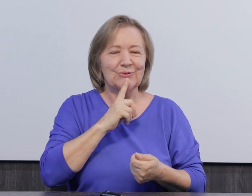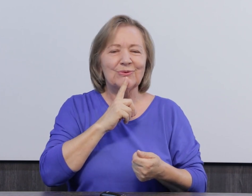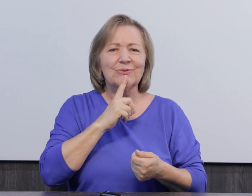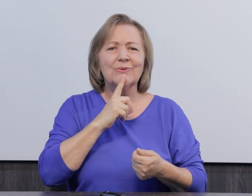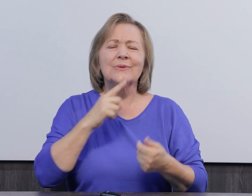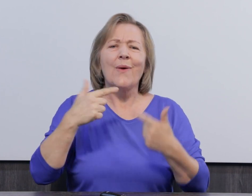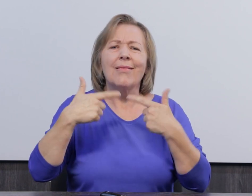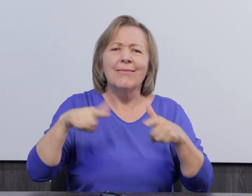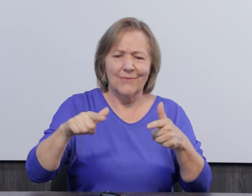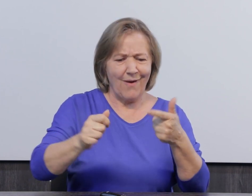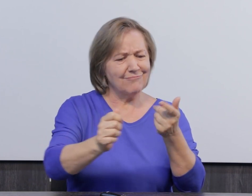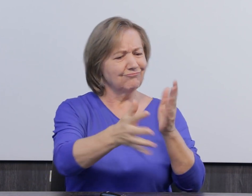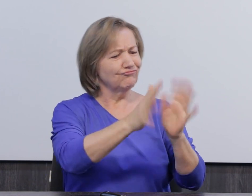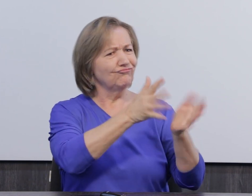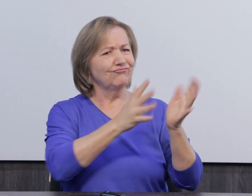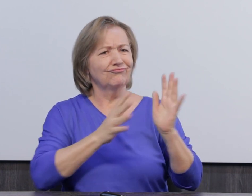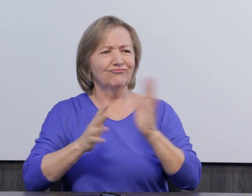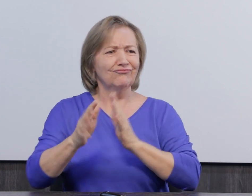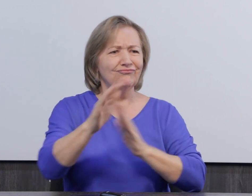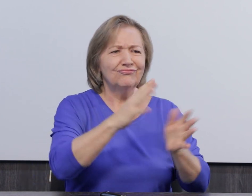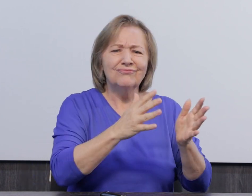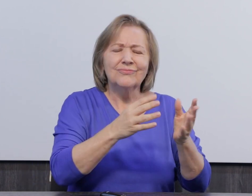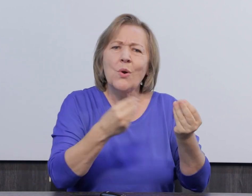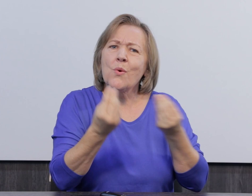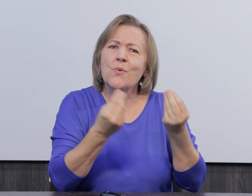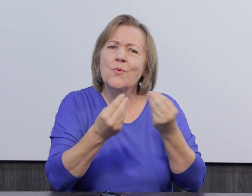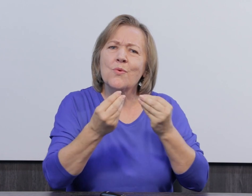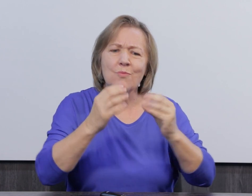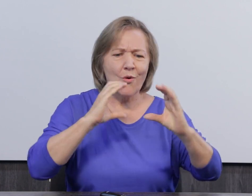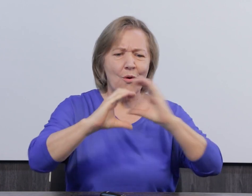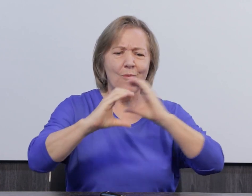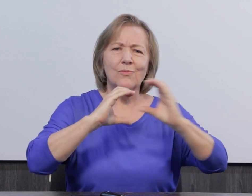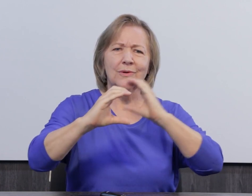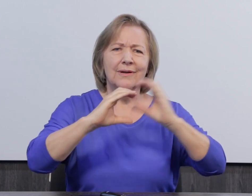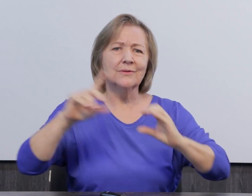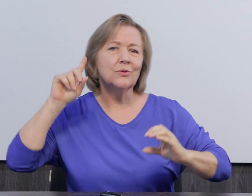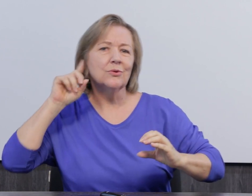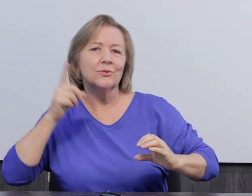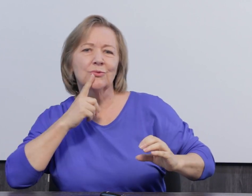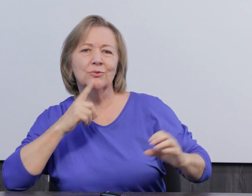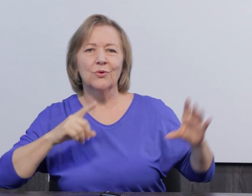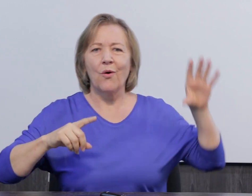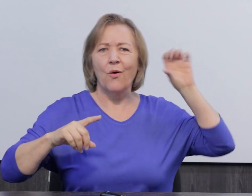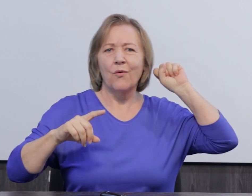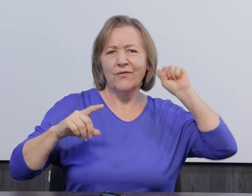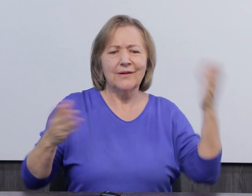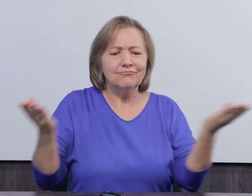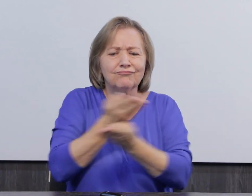da nossa língua, da forma em que nos comunicamos, da nossa interação e